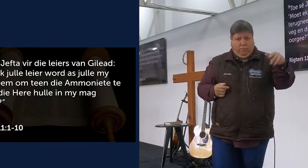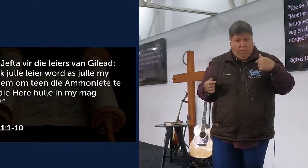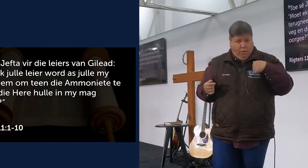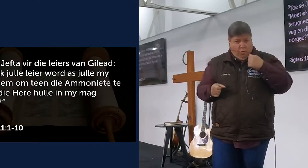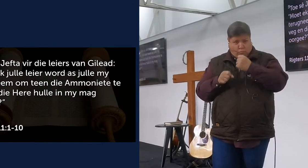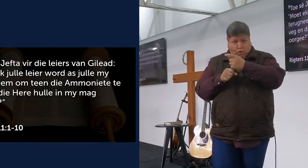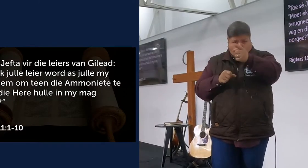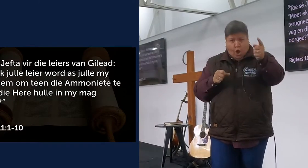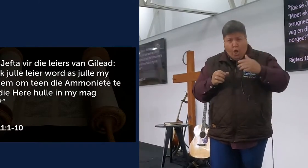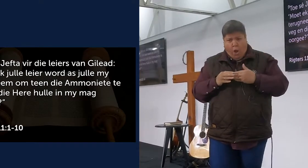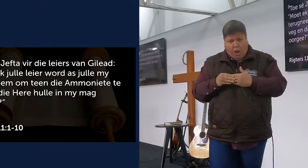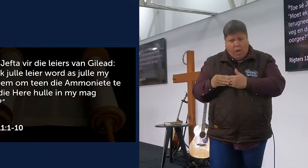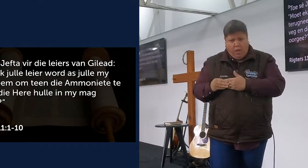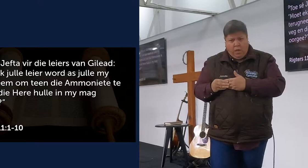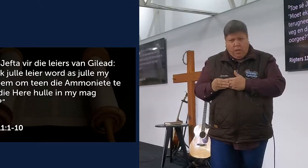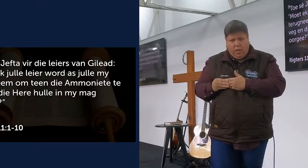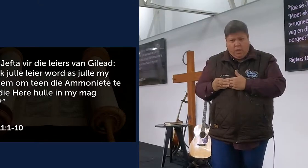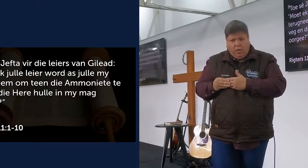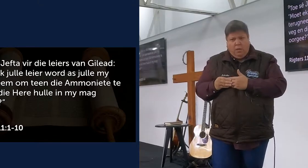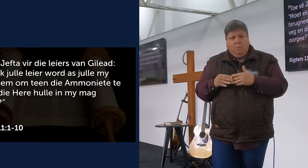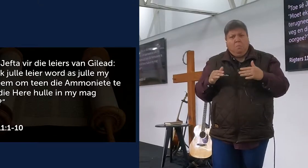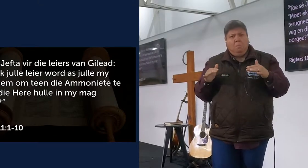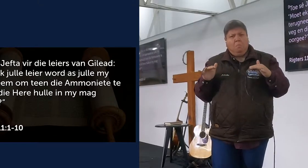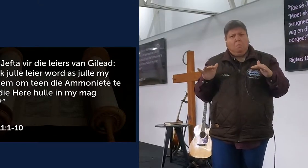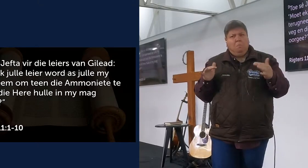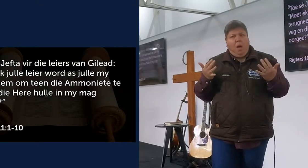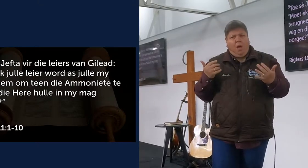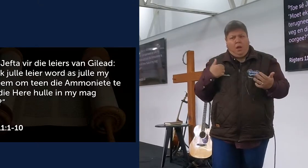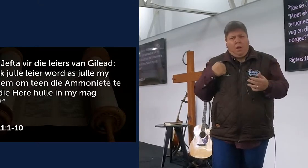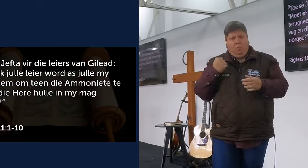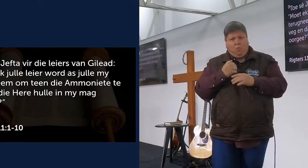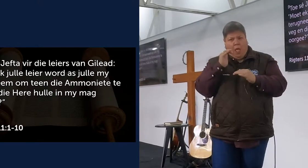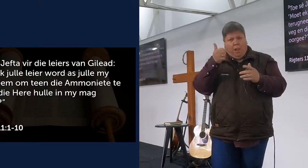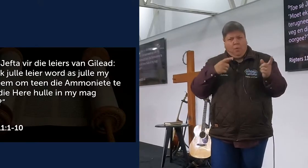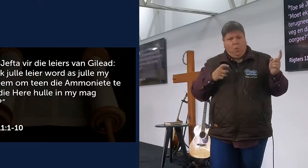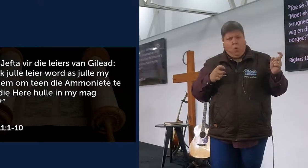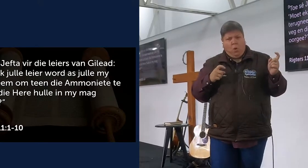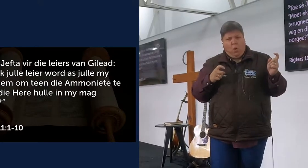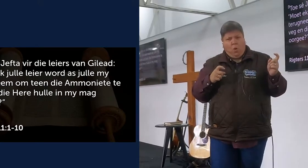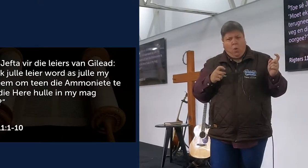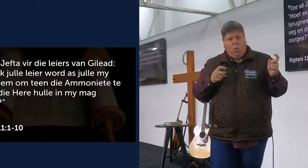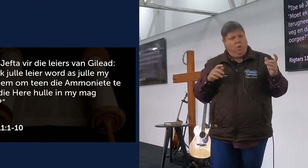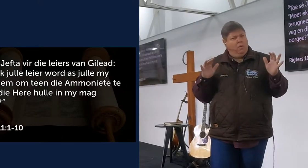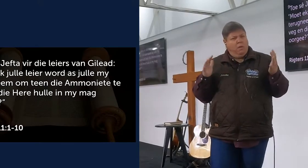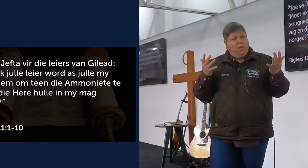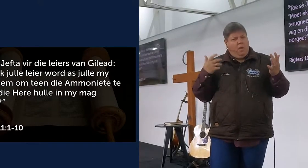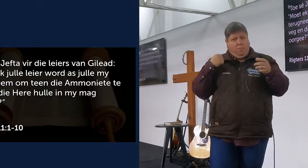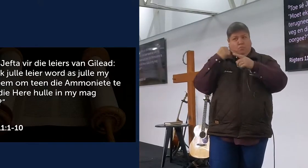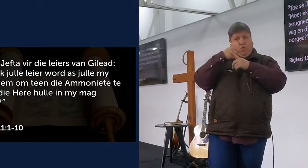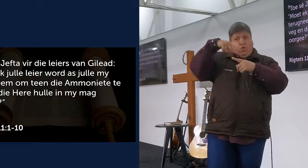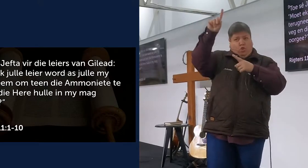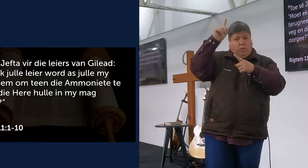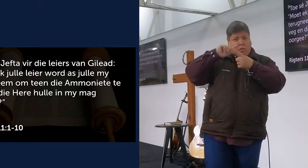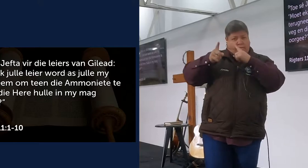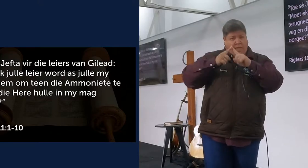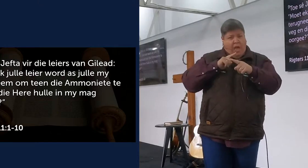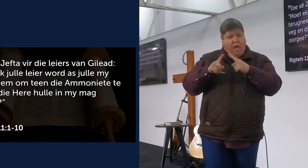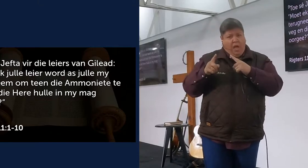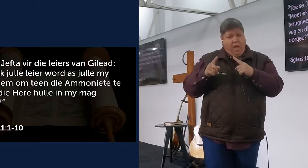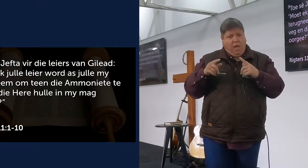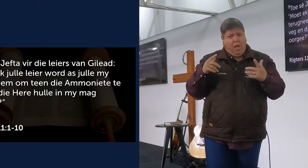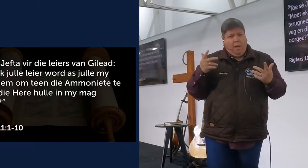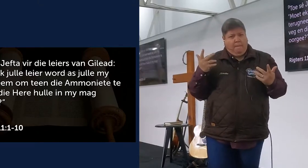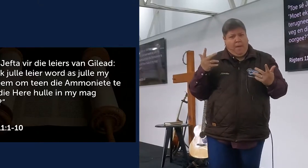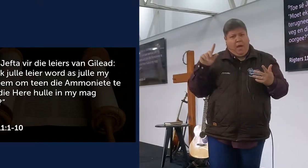ek julle leider word, nie, dit is nie die leider om die oorlog te maak, nie, dit is die leider om hulle leider te wees, as julle my terugneem, om ten die ammoniete te vecht, en die